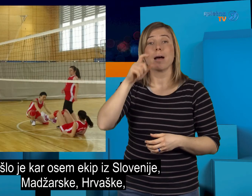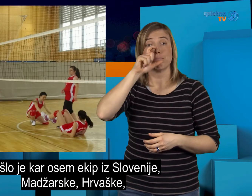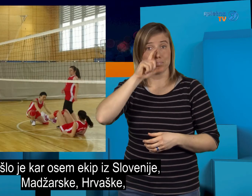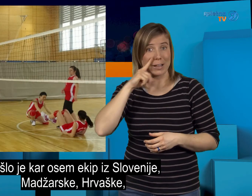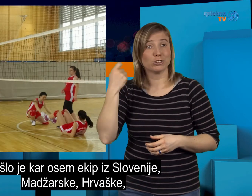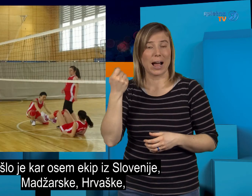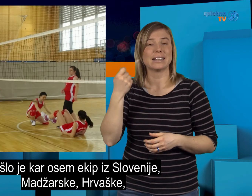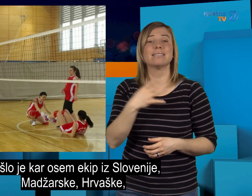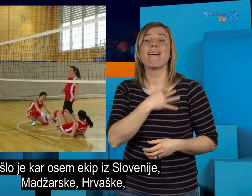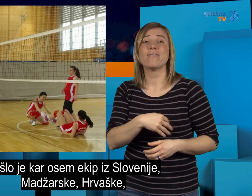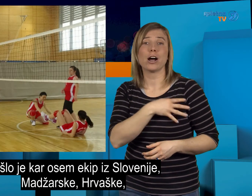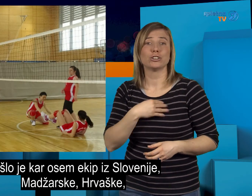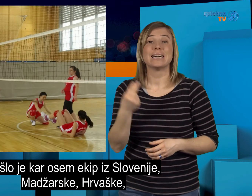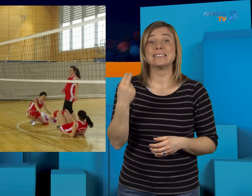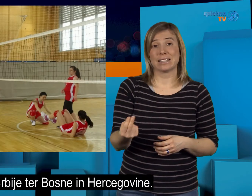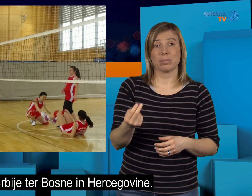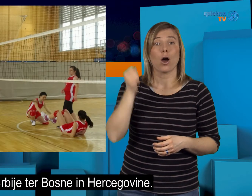Hrvaške, Srbije ter Bosne in Hercegovine.